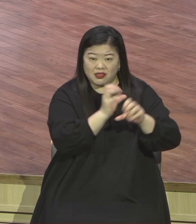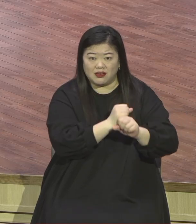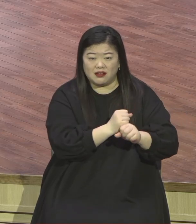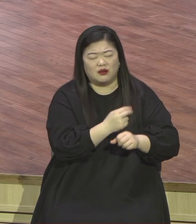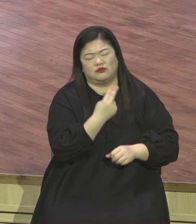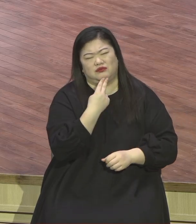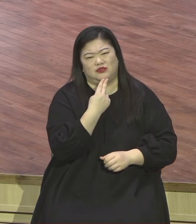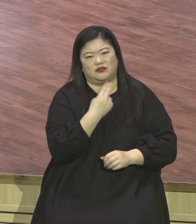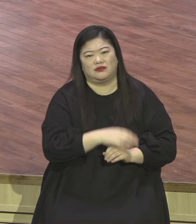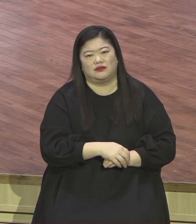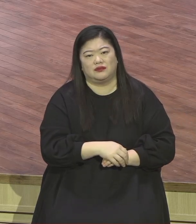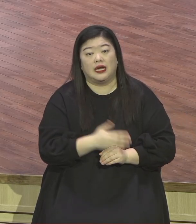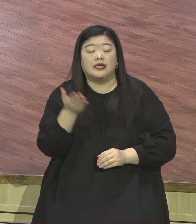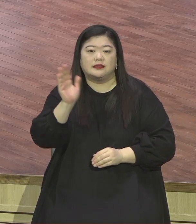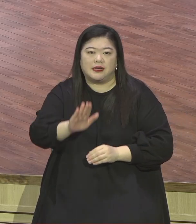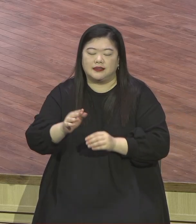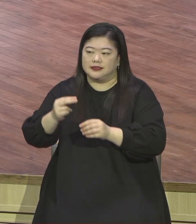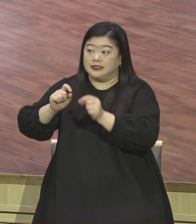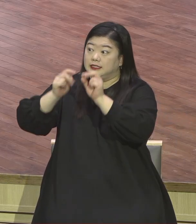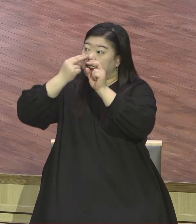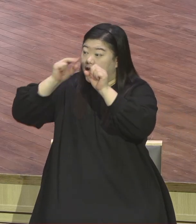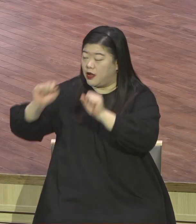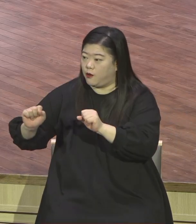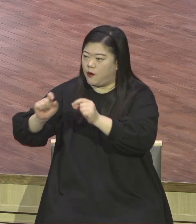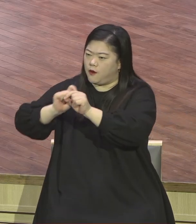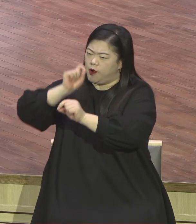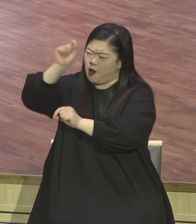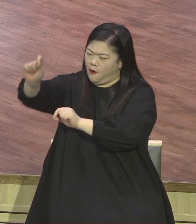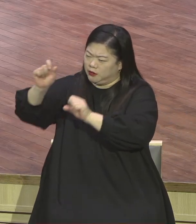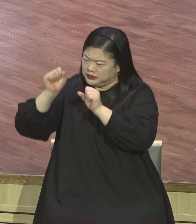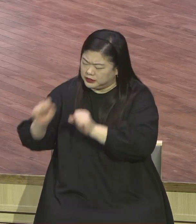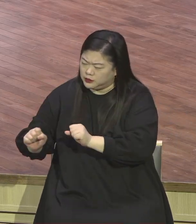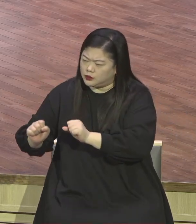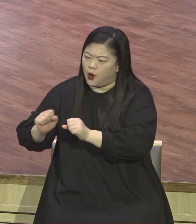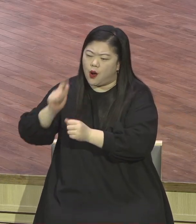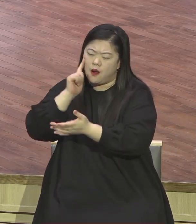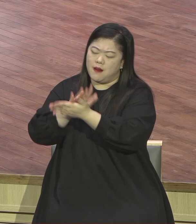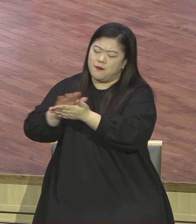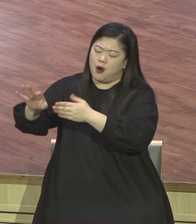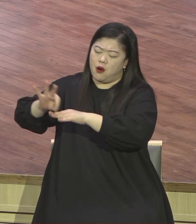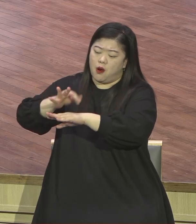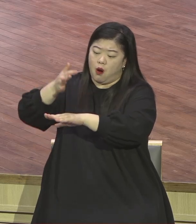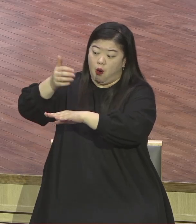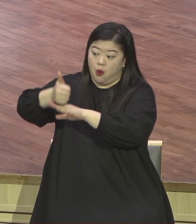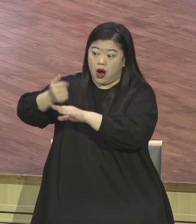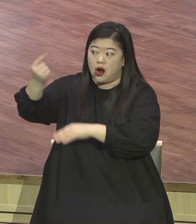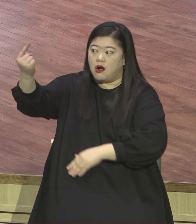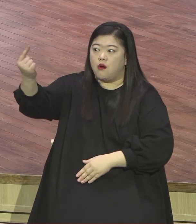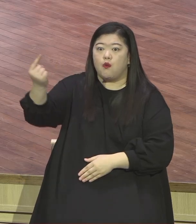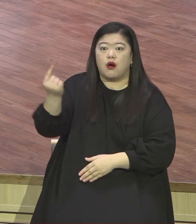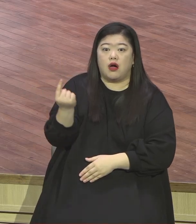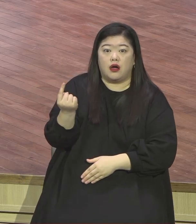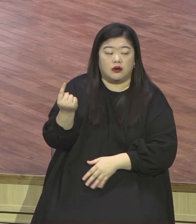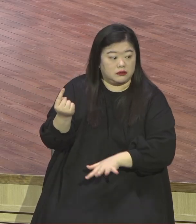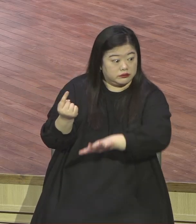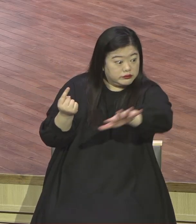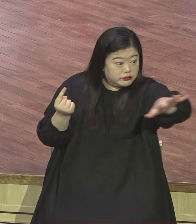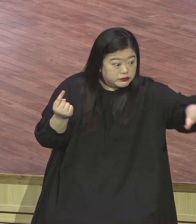영존하시고 평강의 왕이신 예수 그리스도를 영접한 사람에게는 이런 환경과